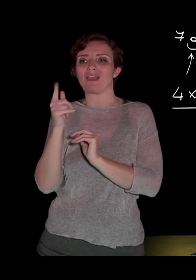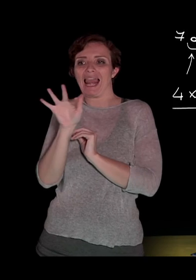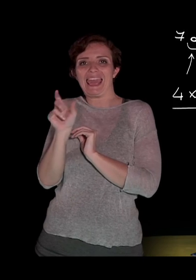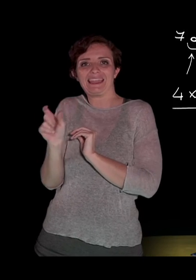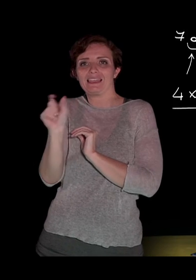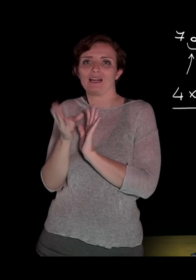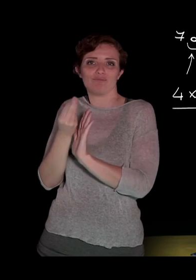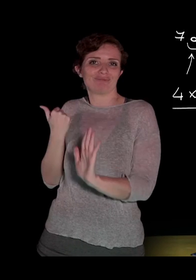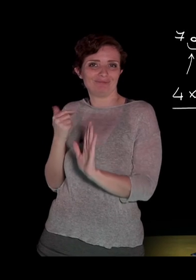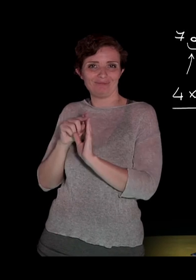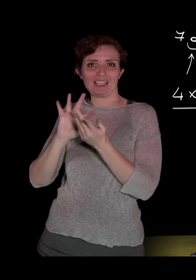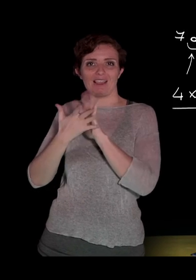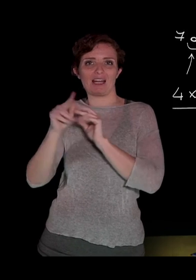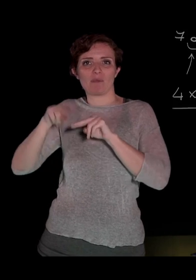lettera del nostro monomio.